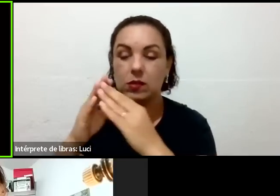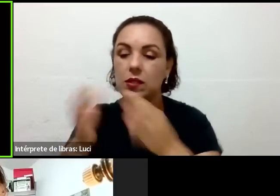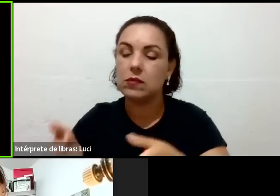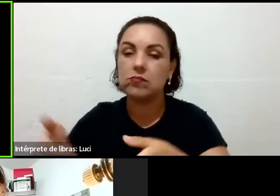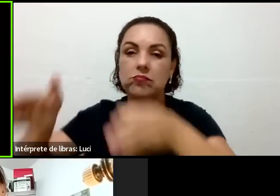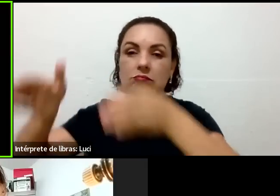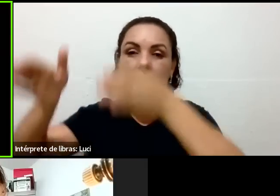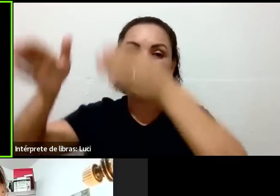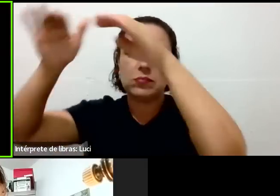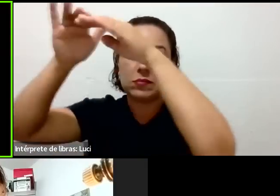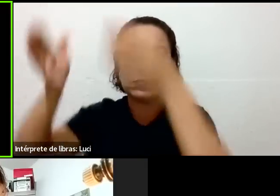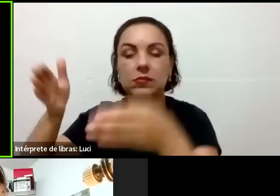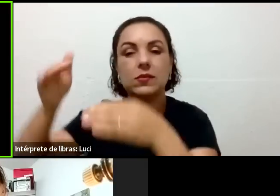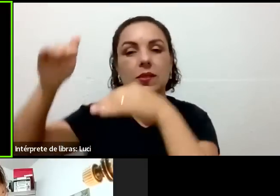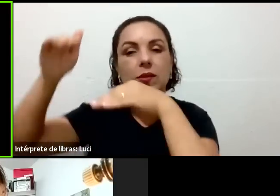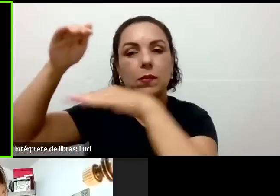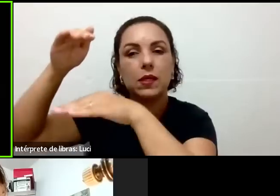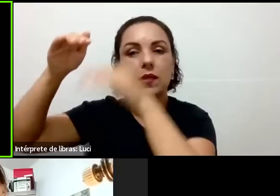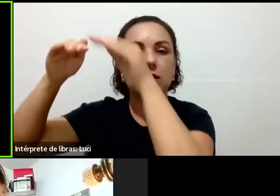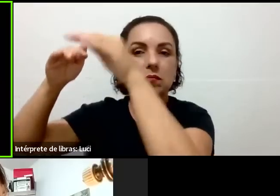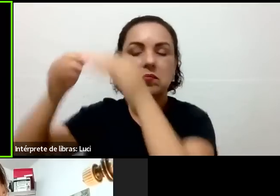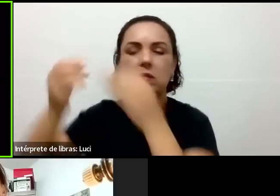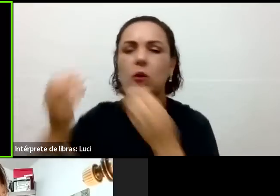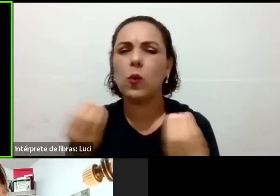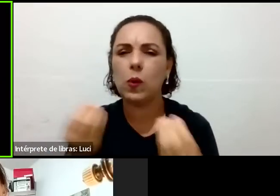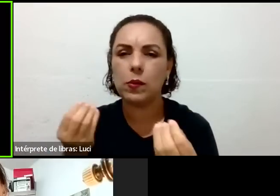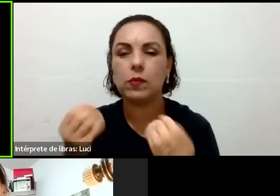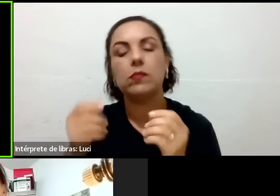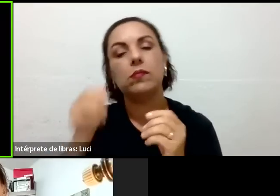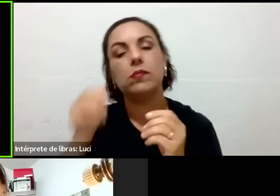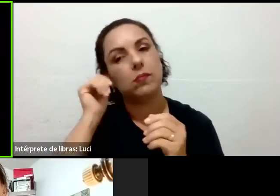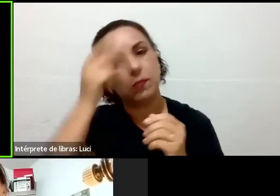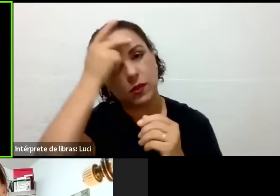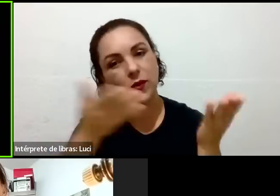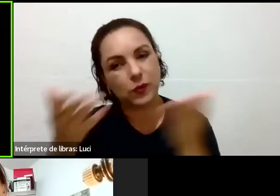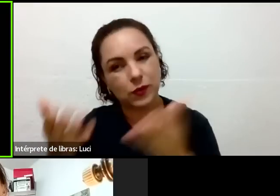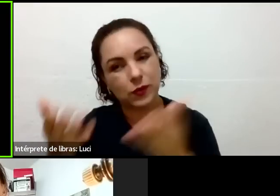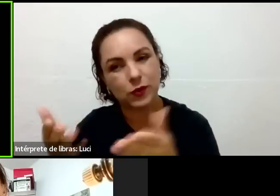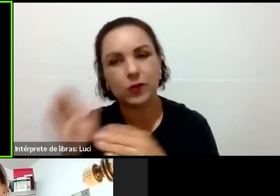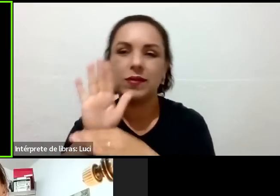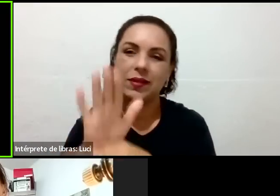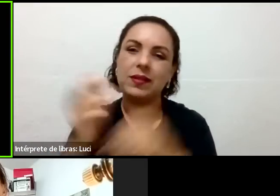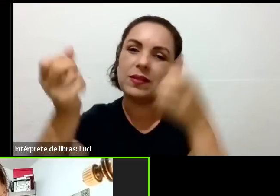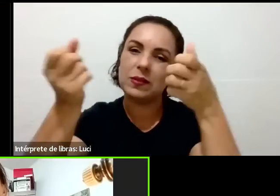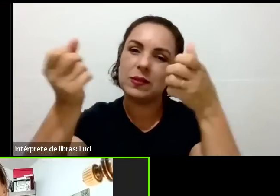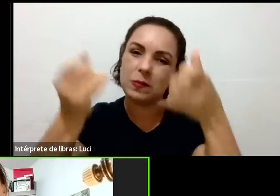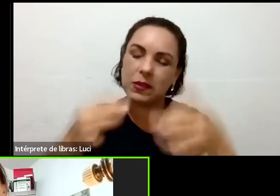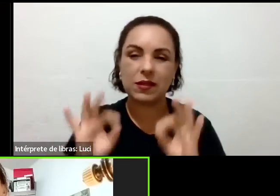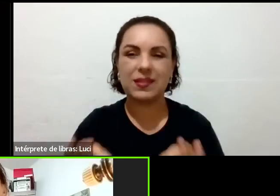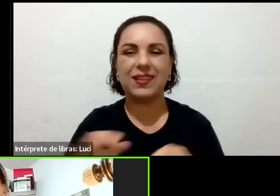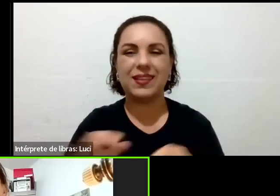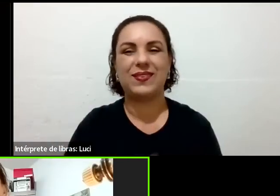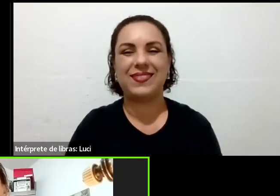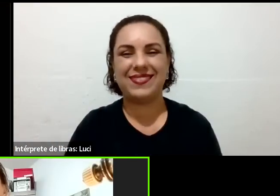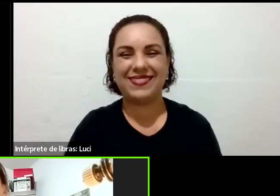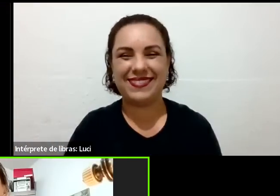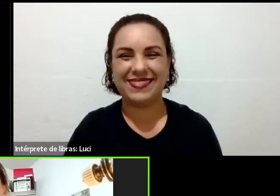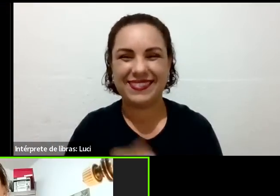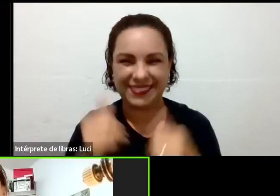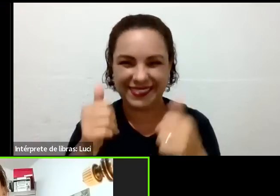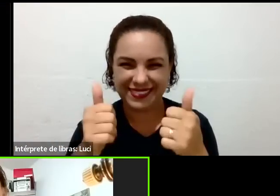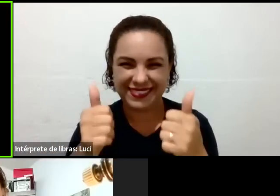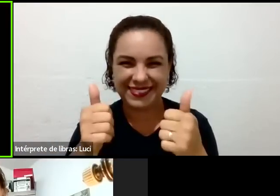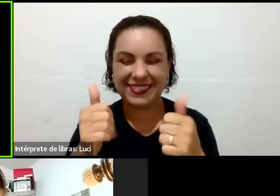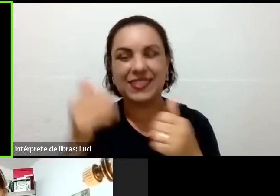a ter um diálogo com você pra achar a forma correta. Tá bom, Cida? A quantidade e assim por diante. Tá bom. Beleza. Muito